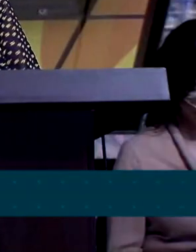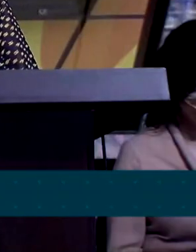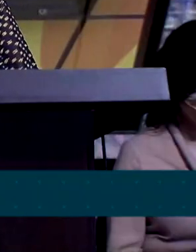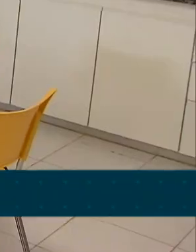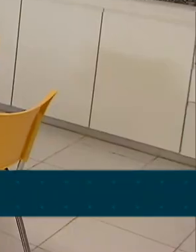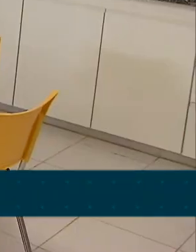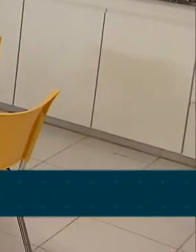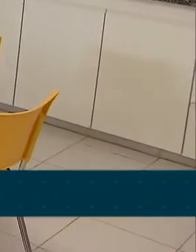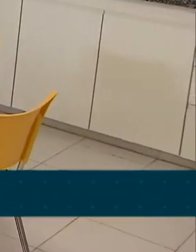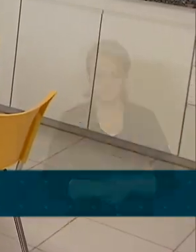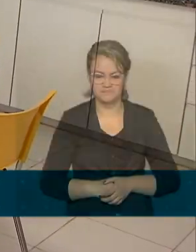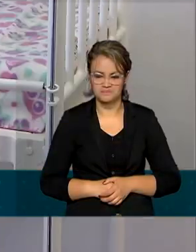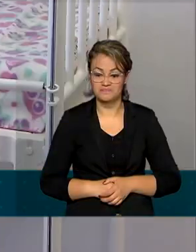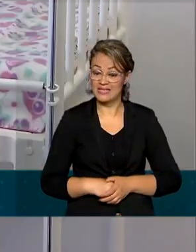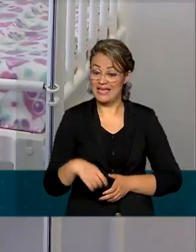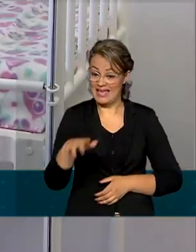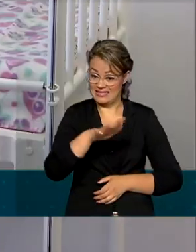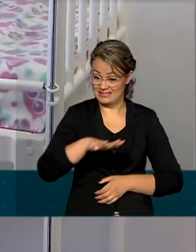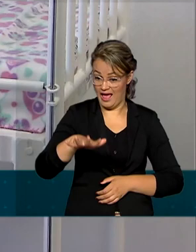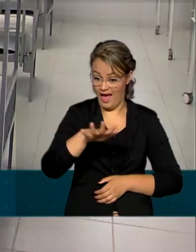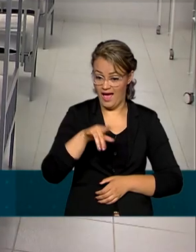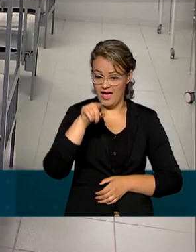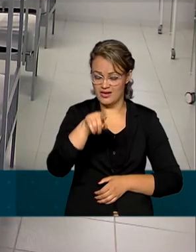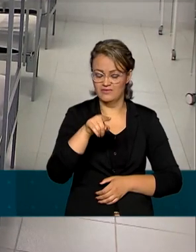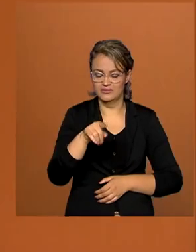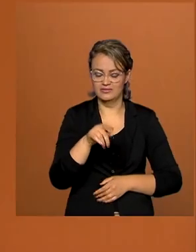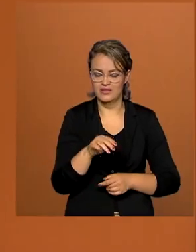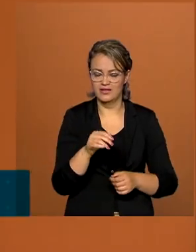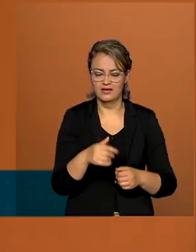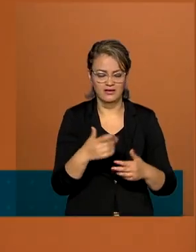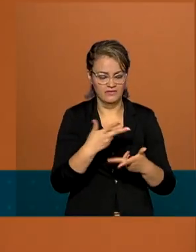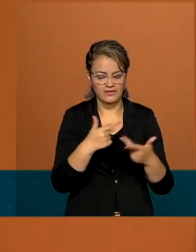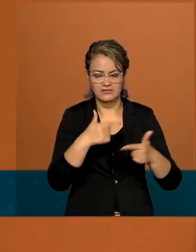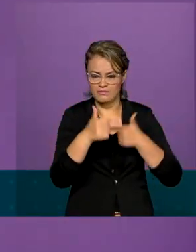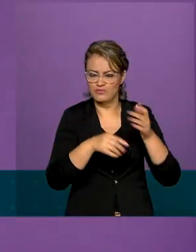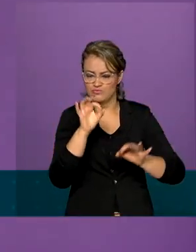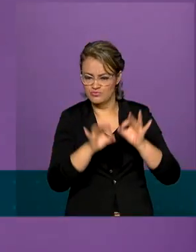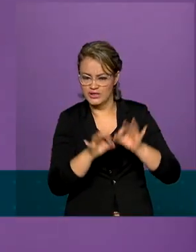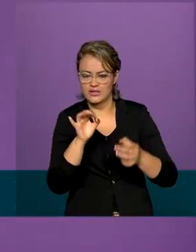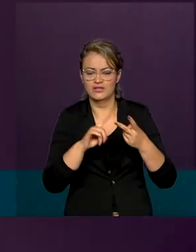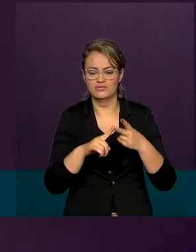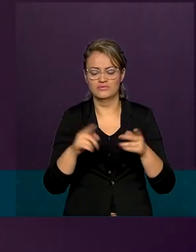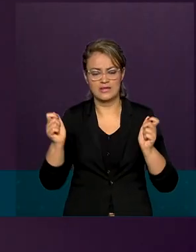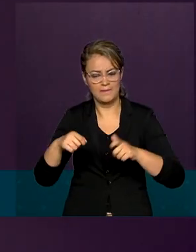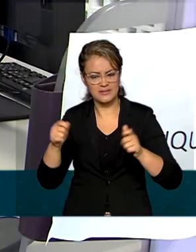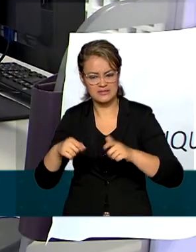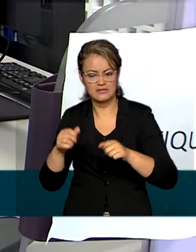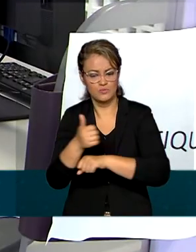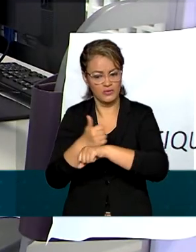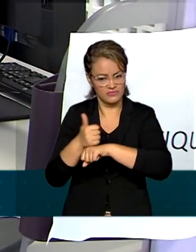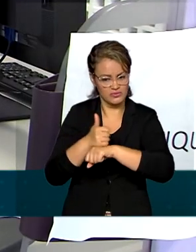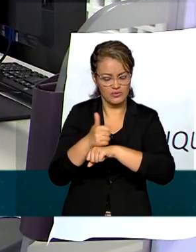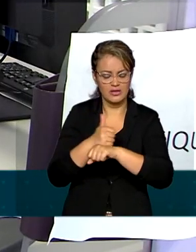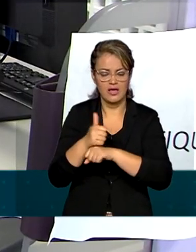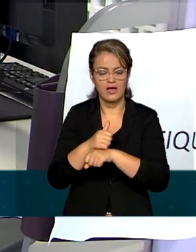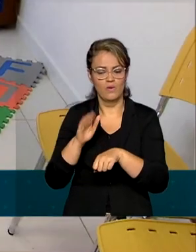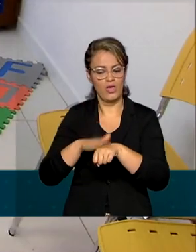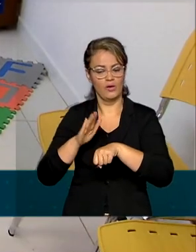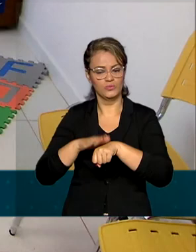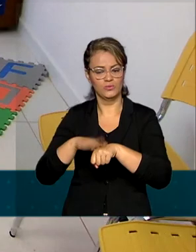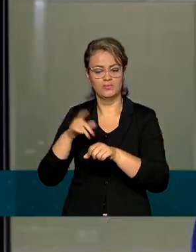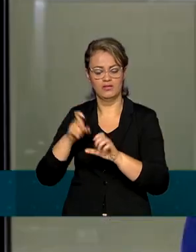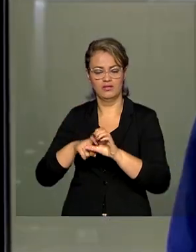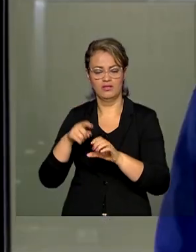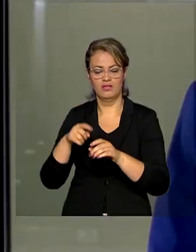Brasileira. O espaço ainda vai oferecer abrigo, serviços jurídicos e de capacitação profissional e autonomia